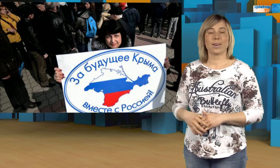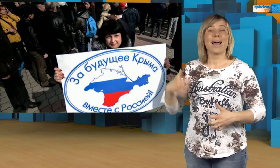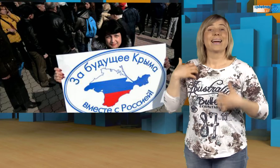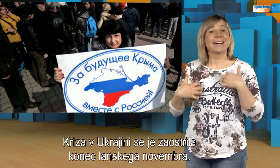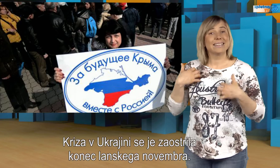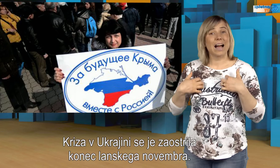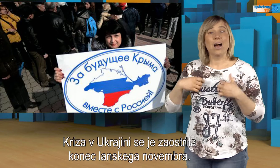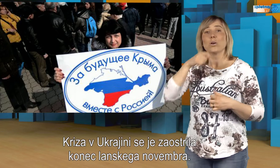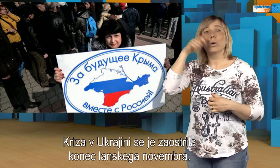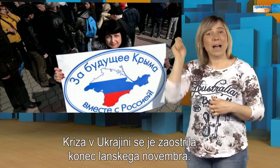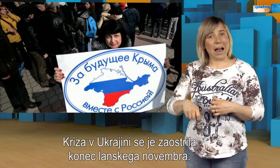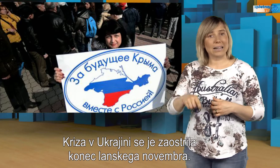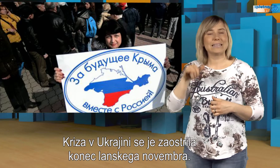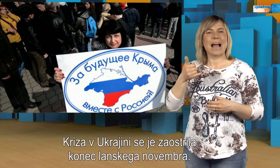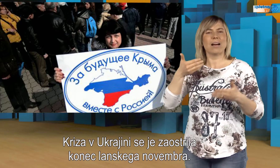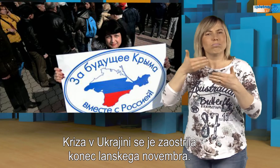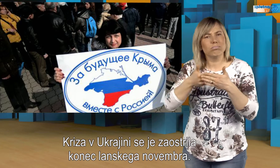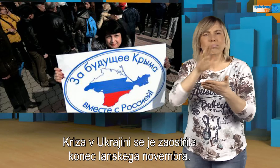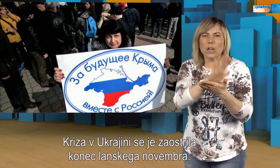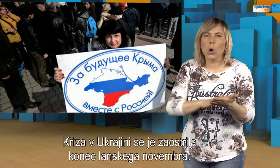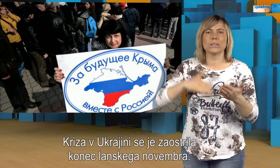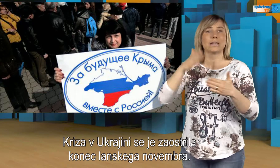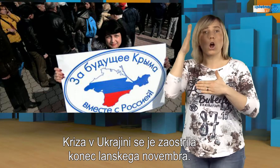Kriza v Ukrajini se je zaustrila konec lanskega novembra.